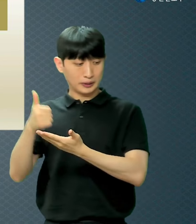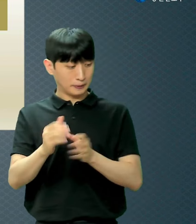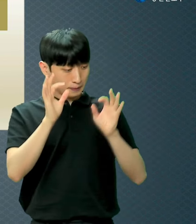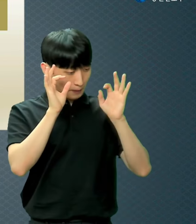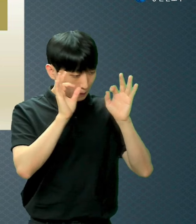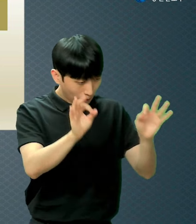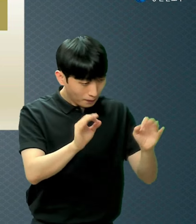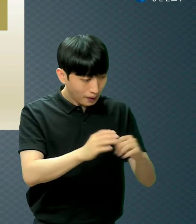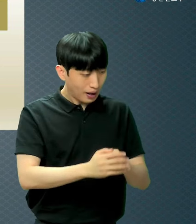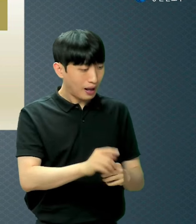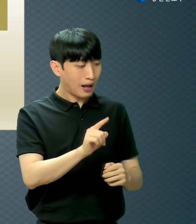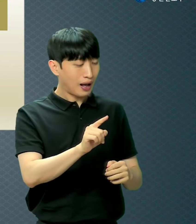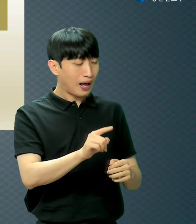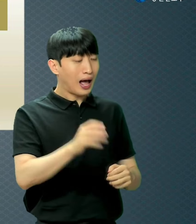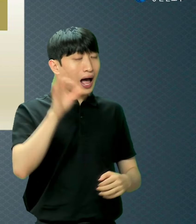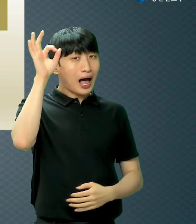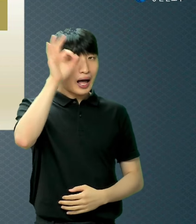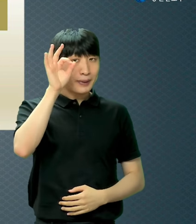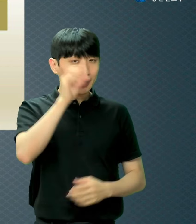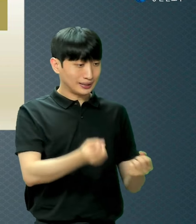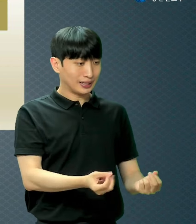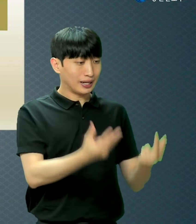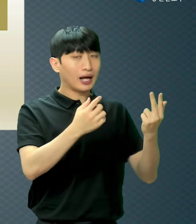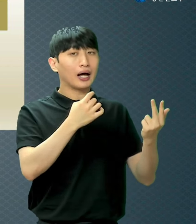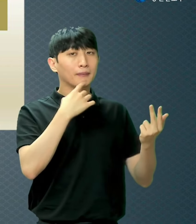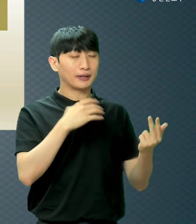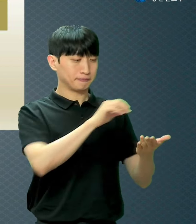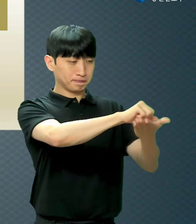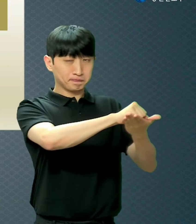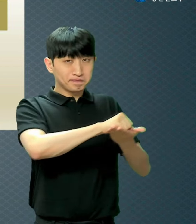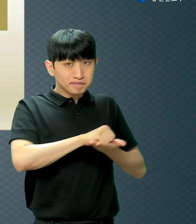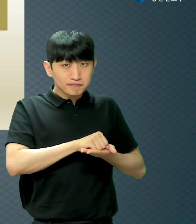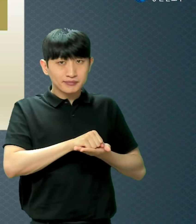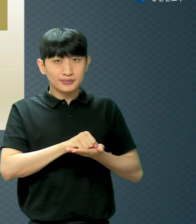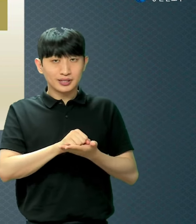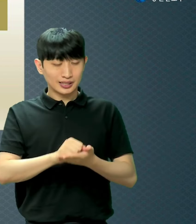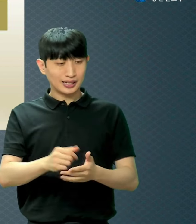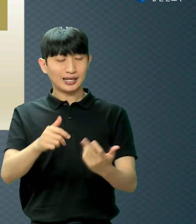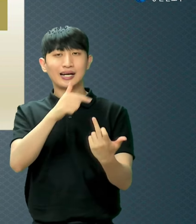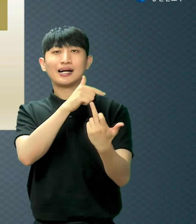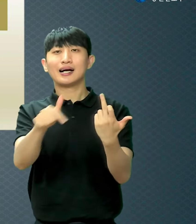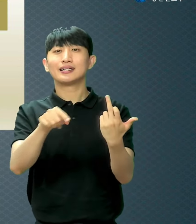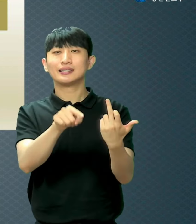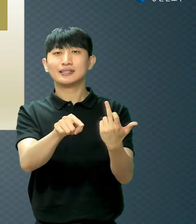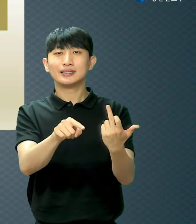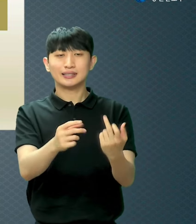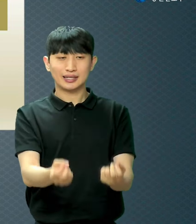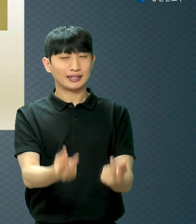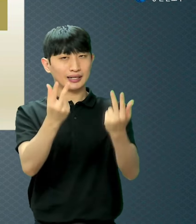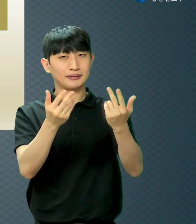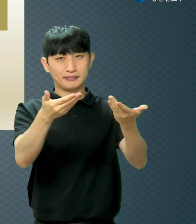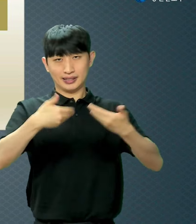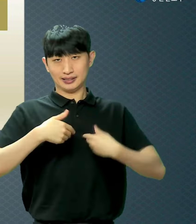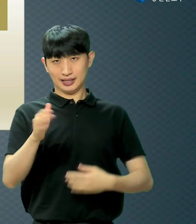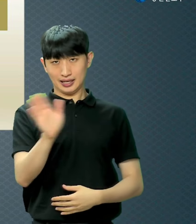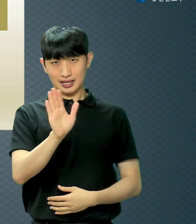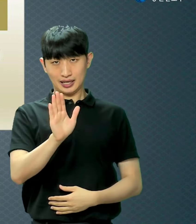가인의 제사는 안 받으셨어요 그러니까 가인이 심히 화가 나가지고